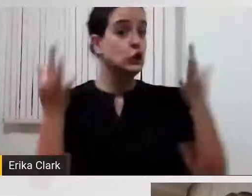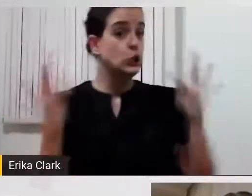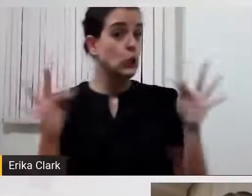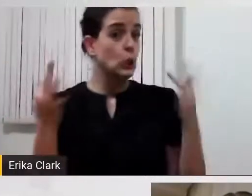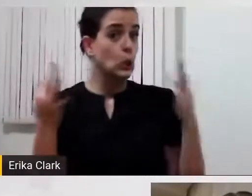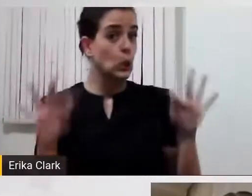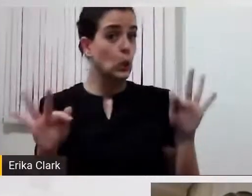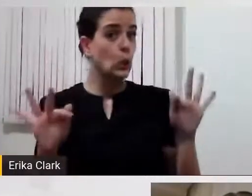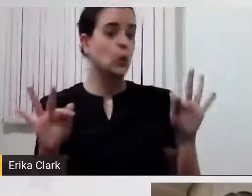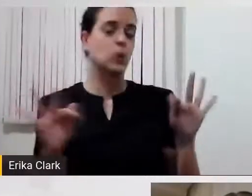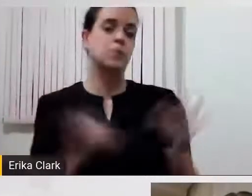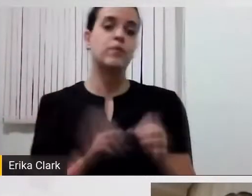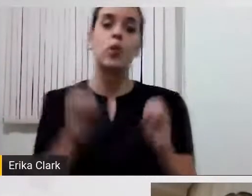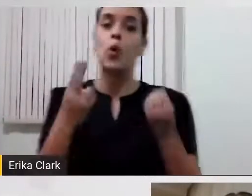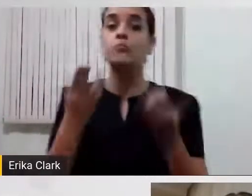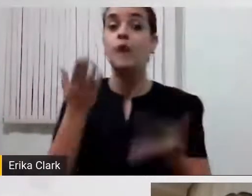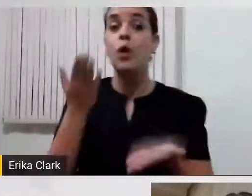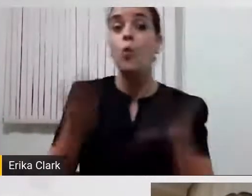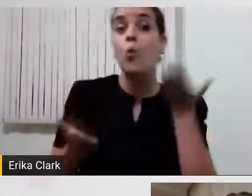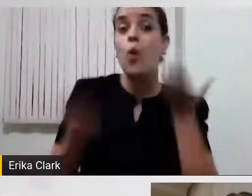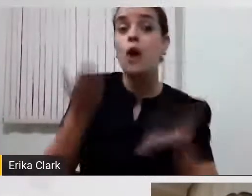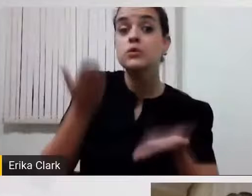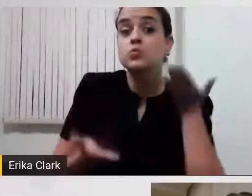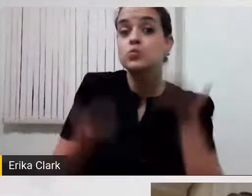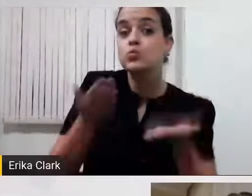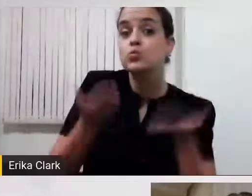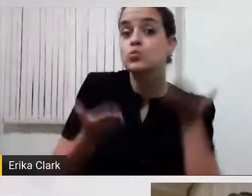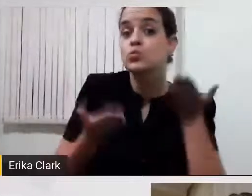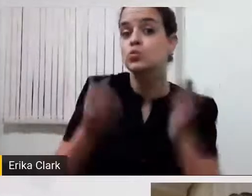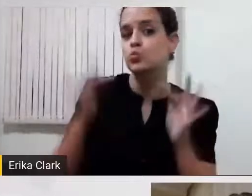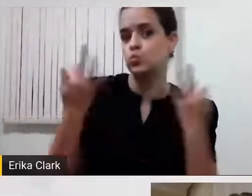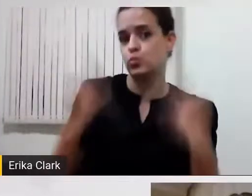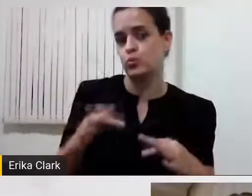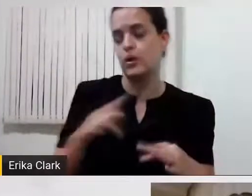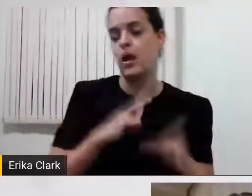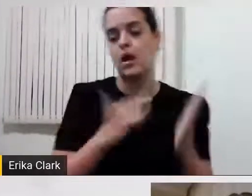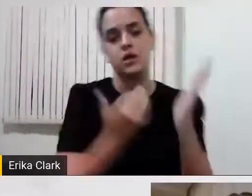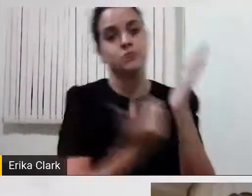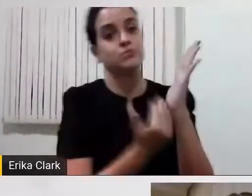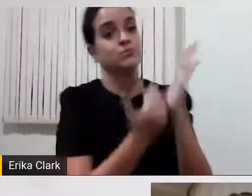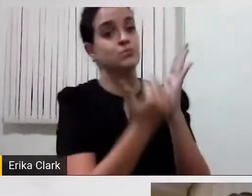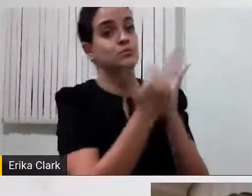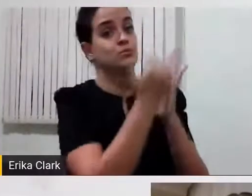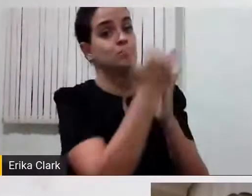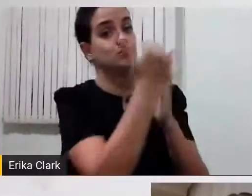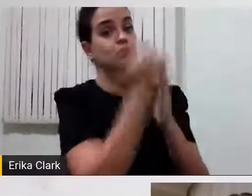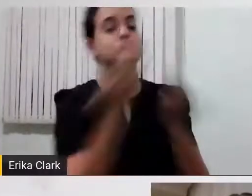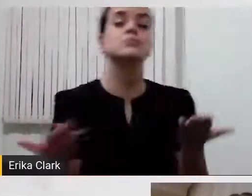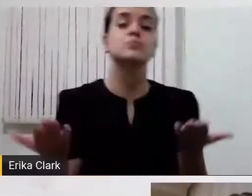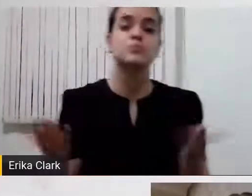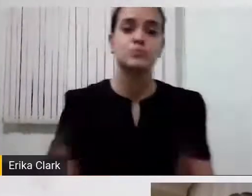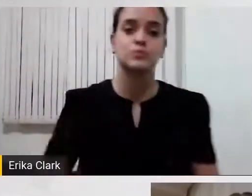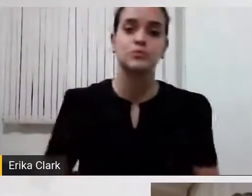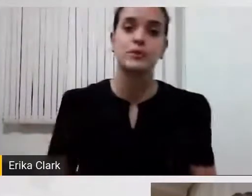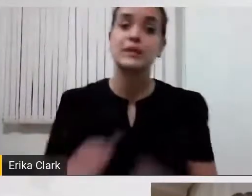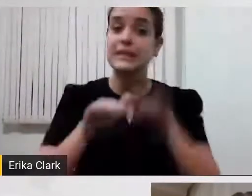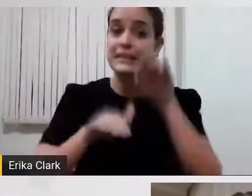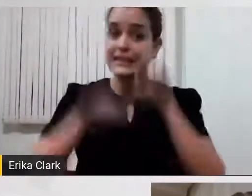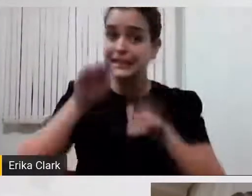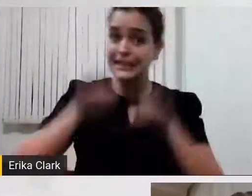quanto de dor eu tenho. E tem uma escala de cores aqui. onde dói. Onde dói